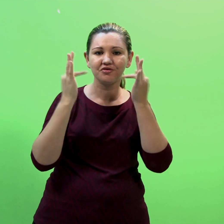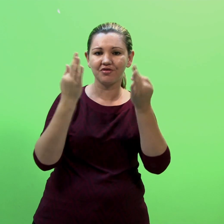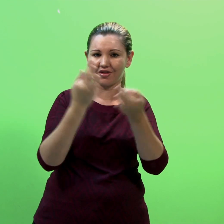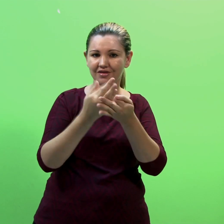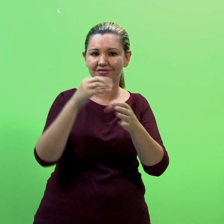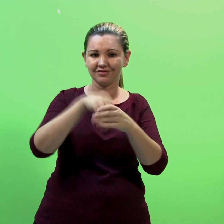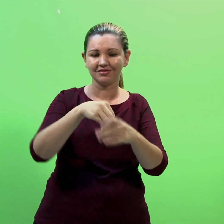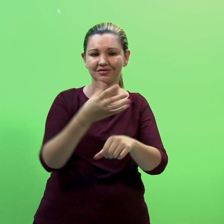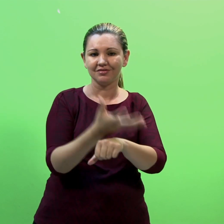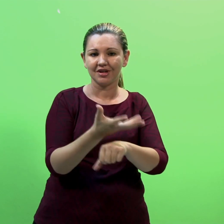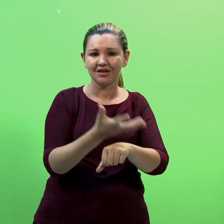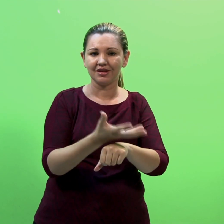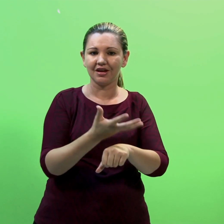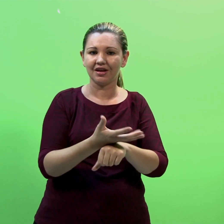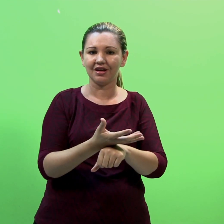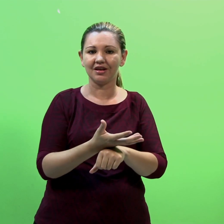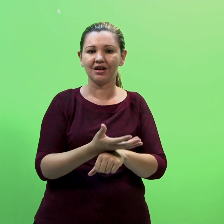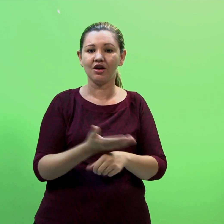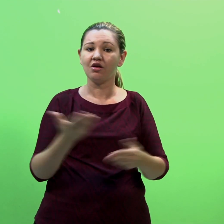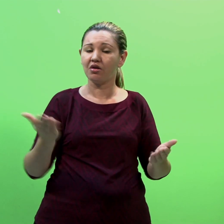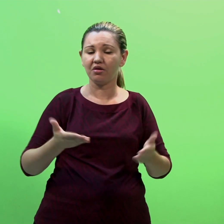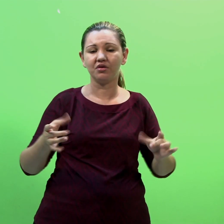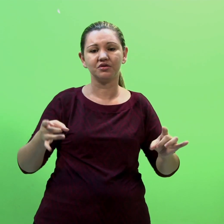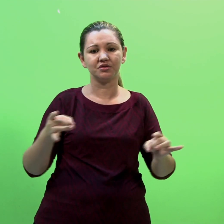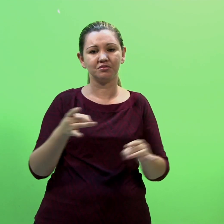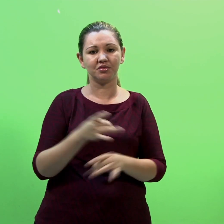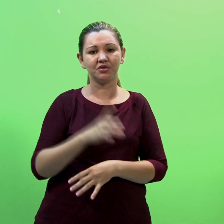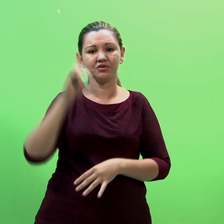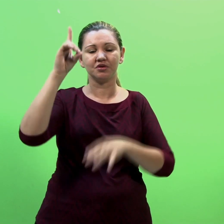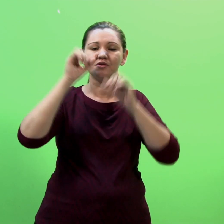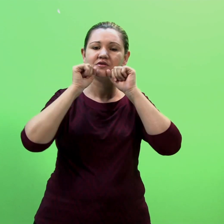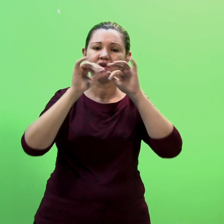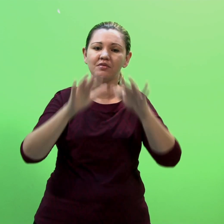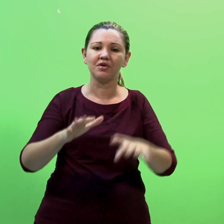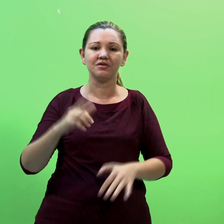mais uma aula Por hoje ficamos por aqui Que Deus os abençoe e até a próxima